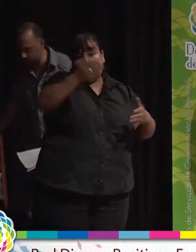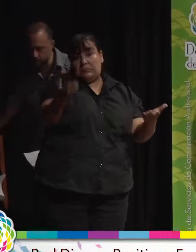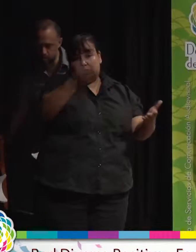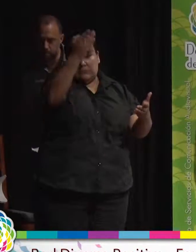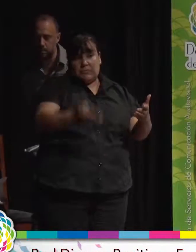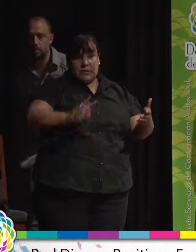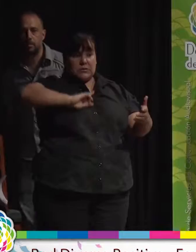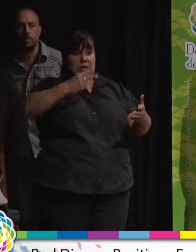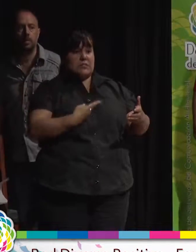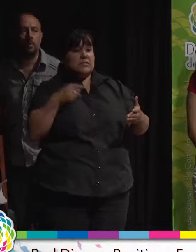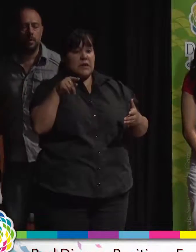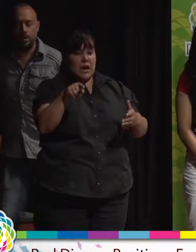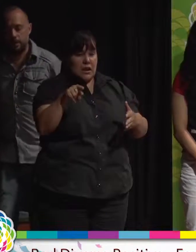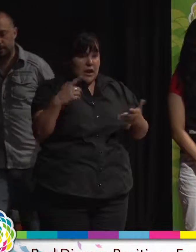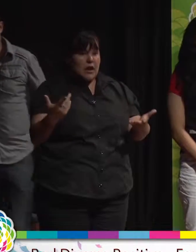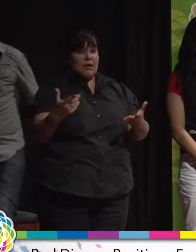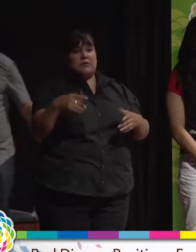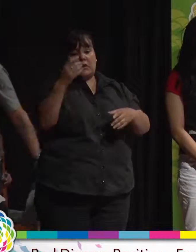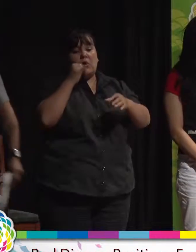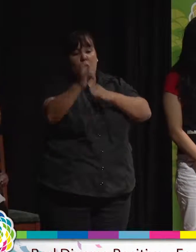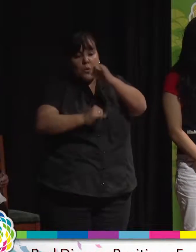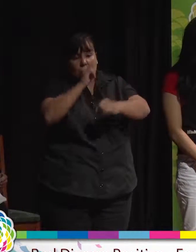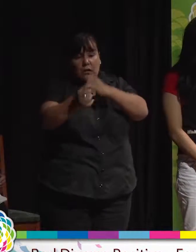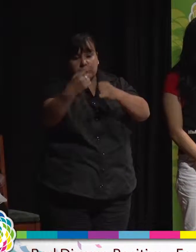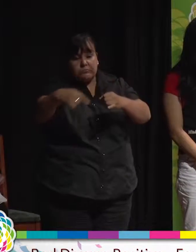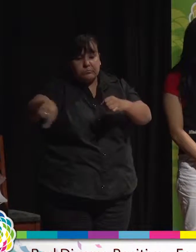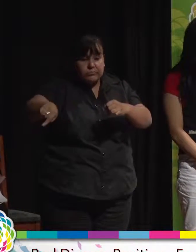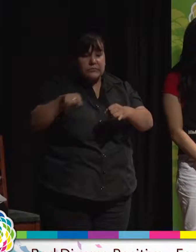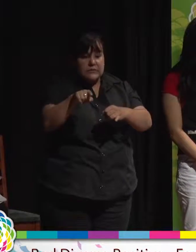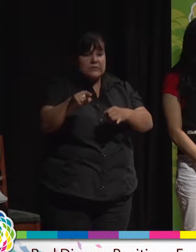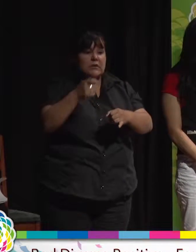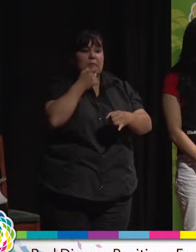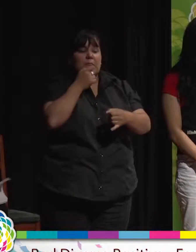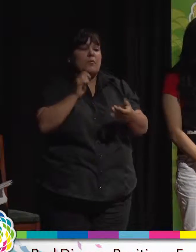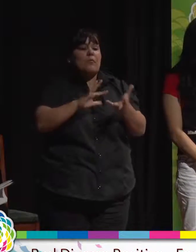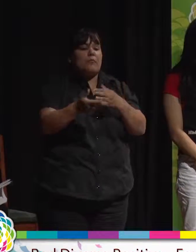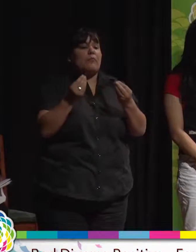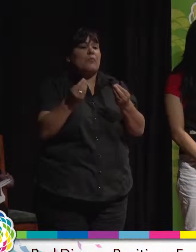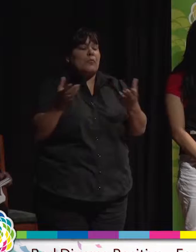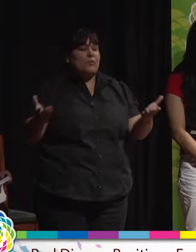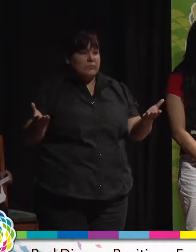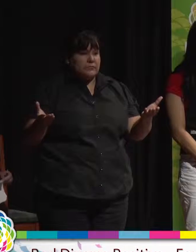chicas que están en distintas partes del país, que tenemos obviamente